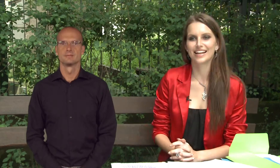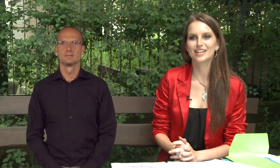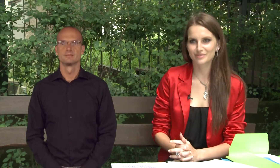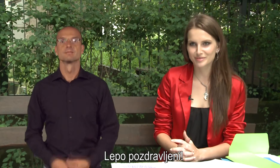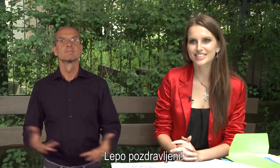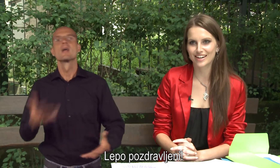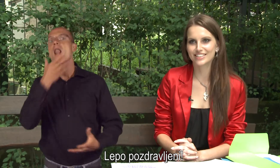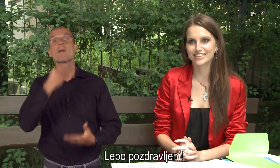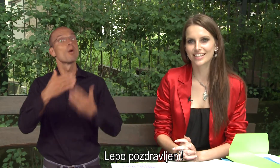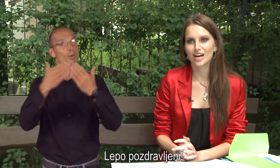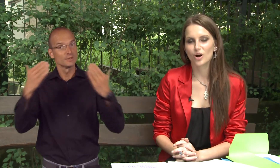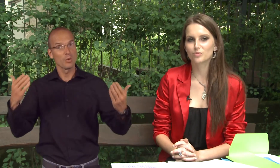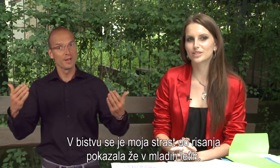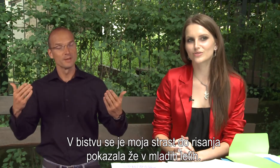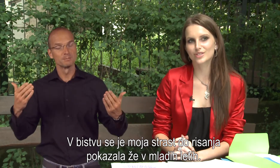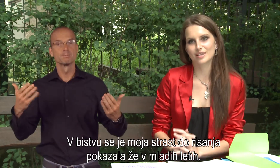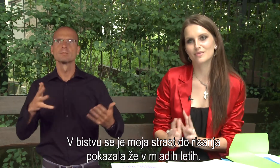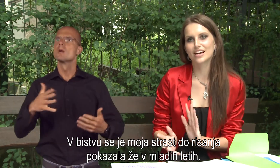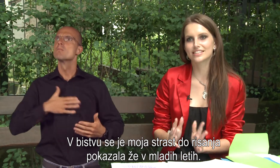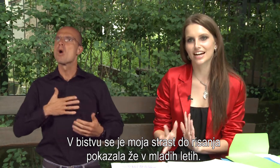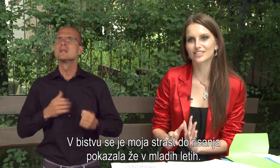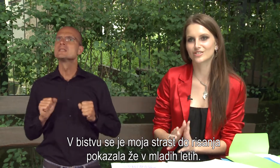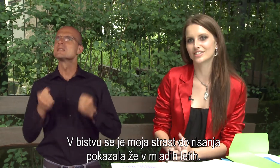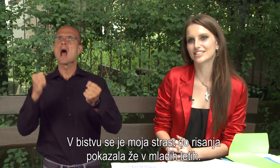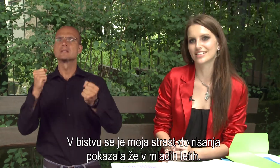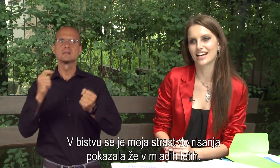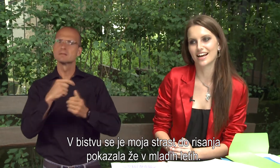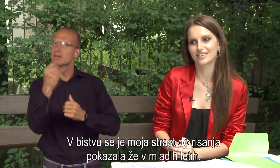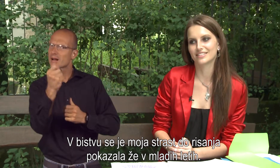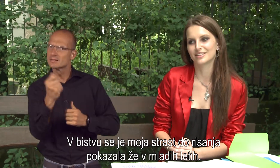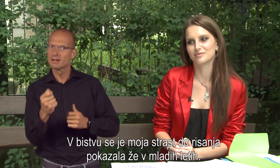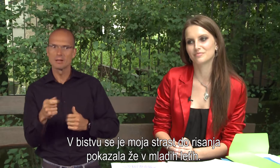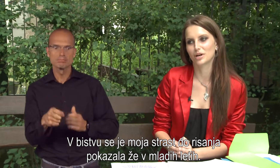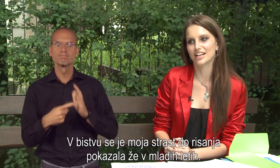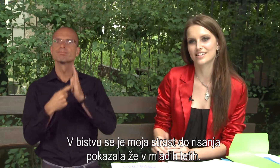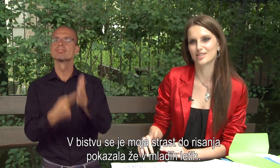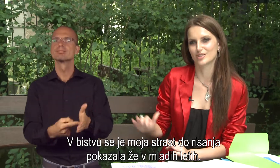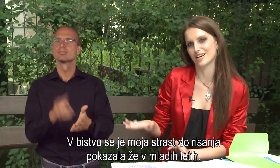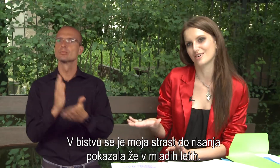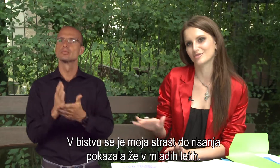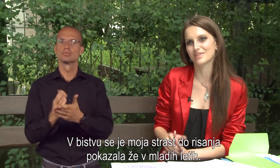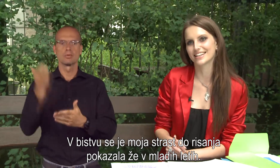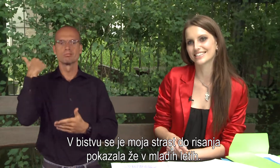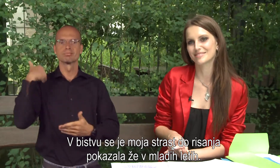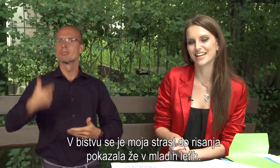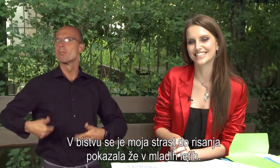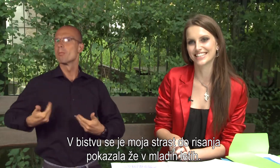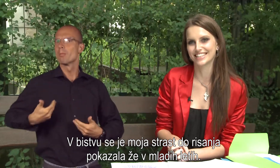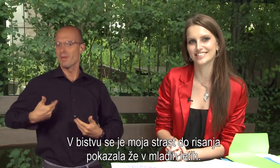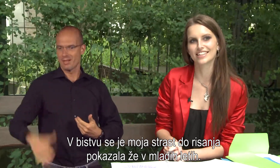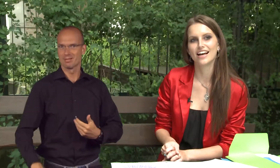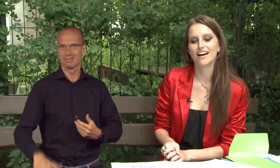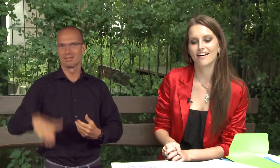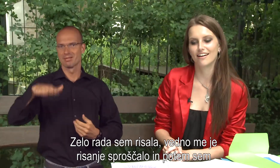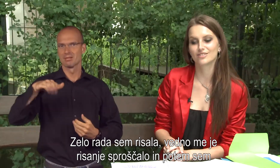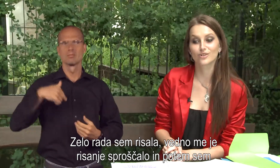Lepo pozdravljeni. V bistvu se je moja strast dorisanja pokazala že v majhnih mladih